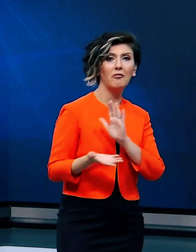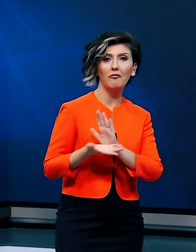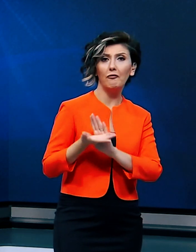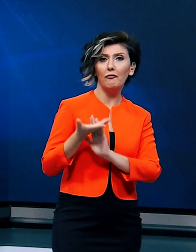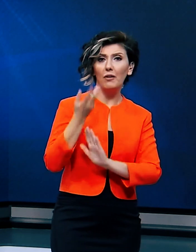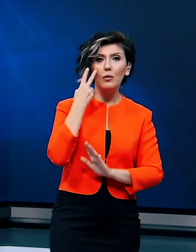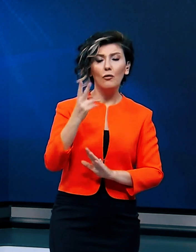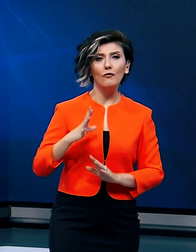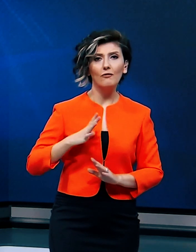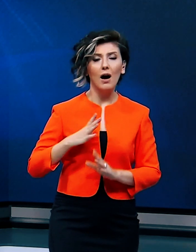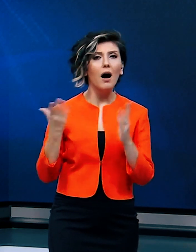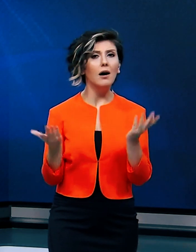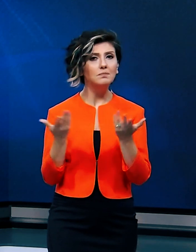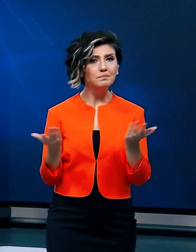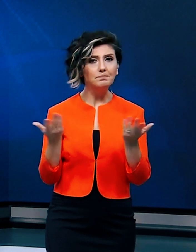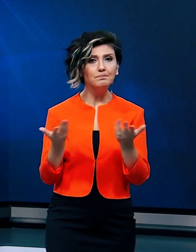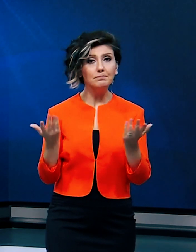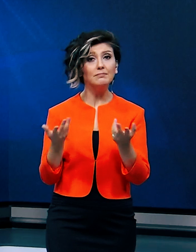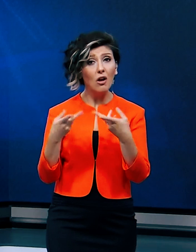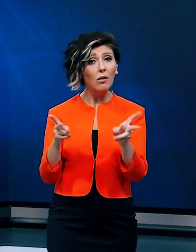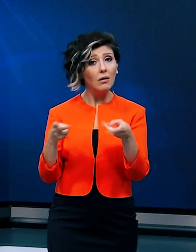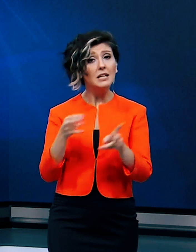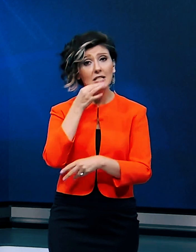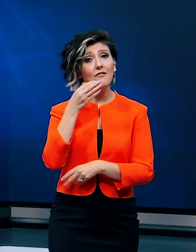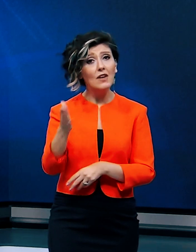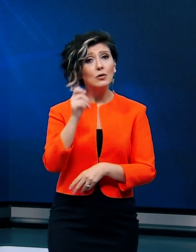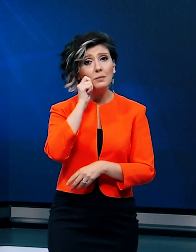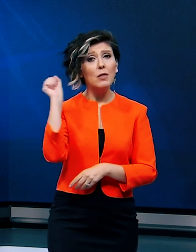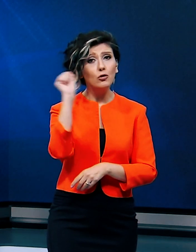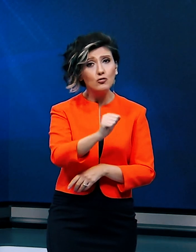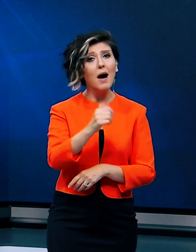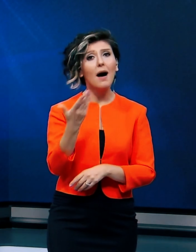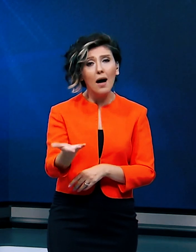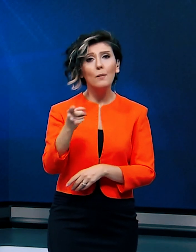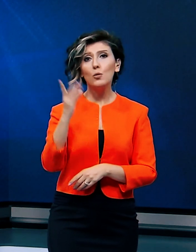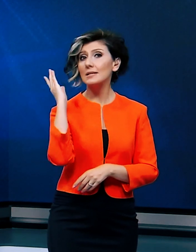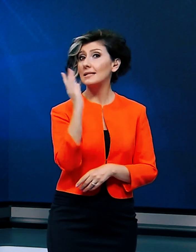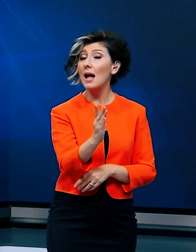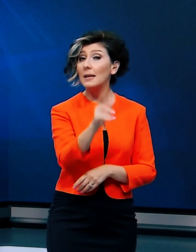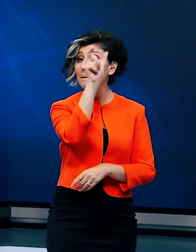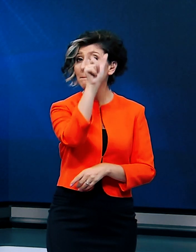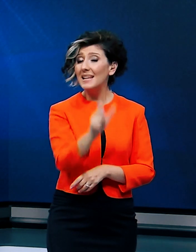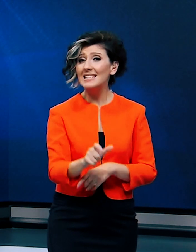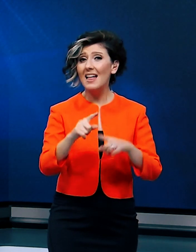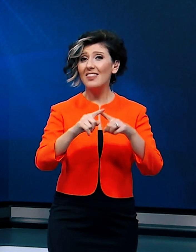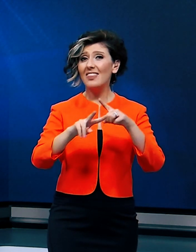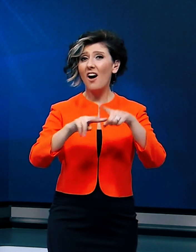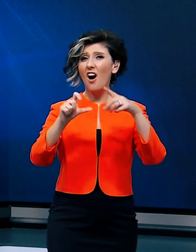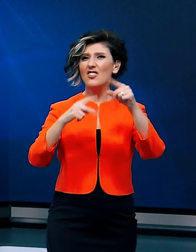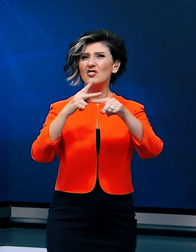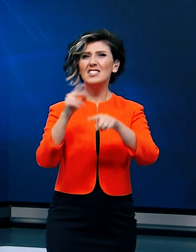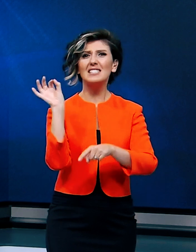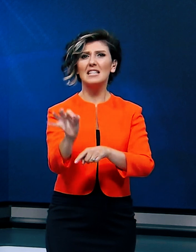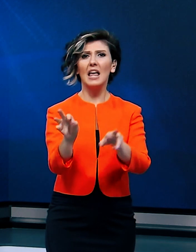seyredilen ve hatta teşvik edilen İslam düşmanlığı bu saldırıyla bireysel taciz